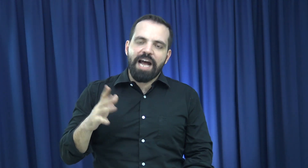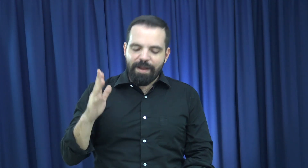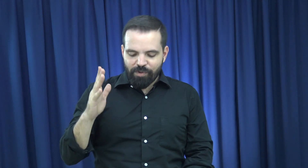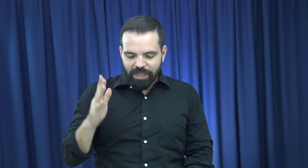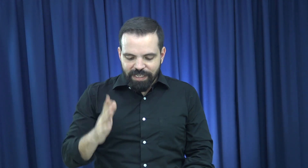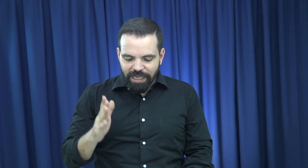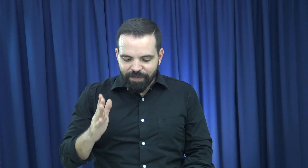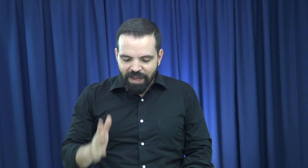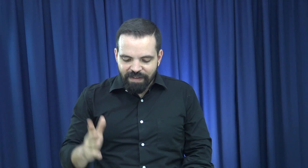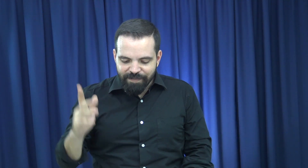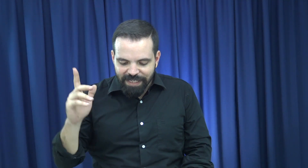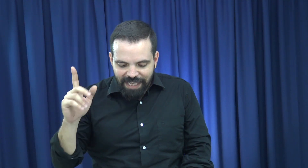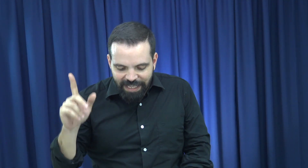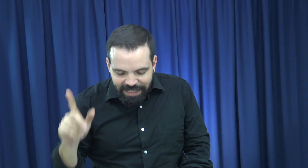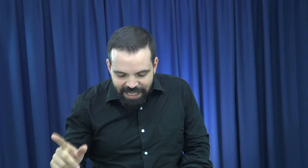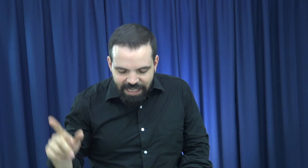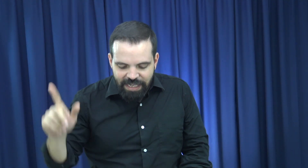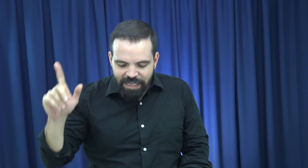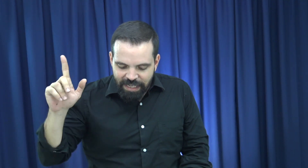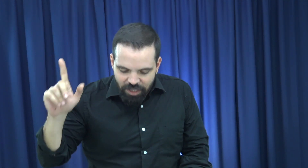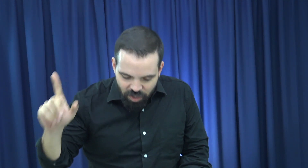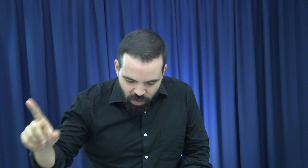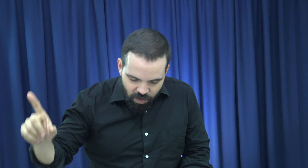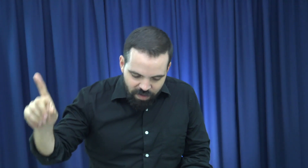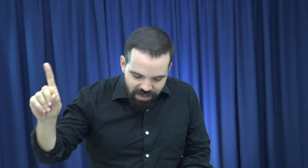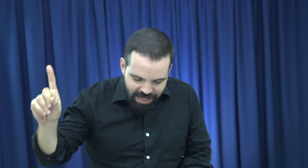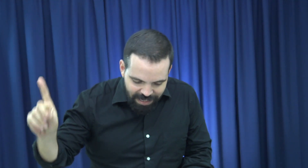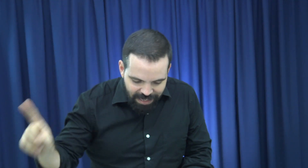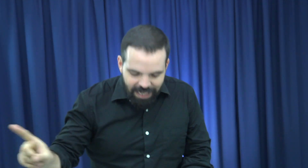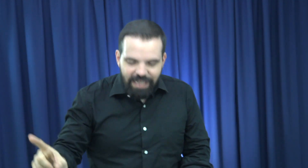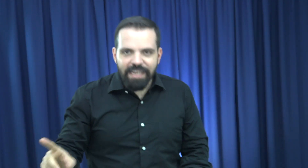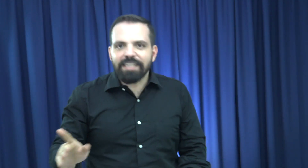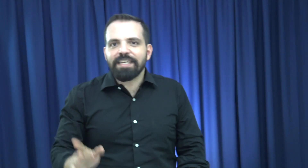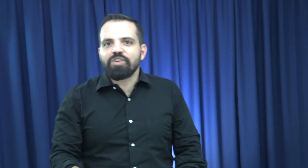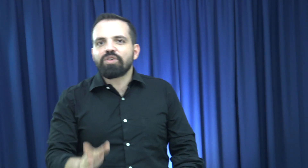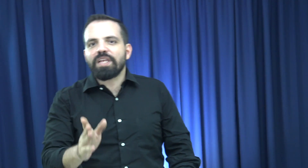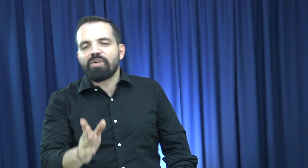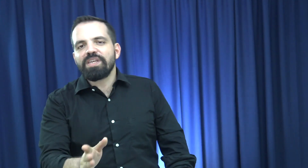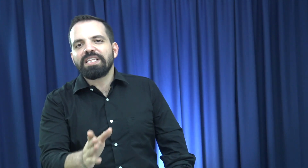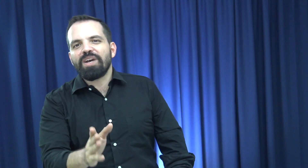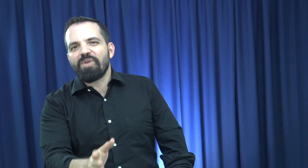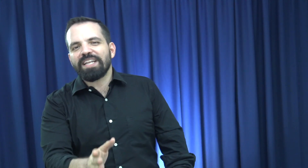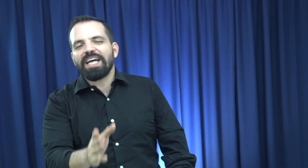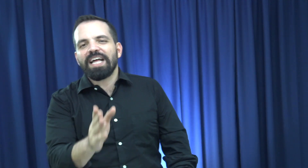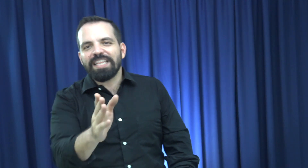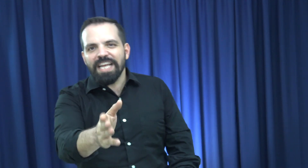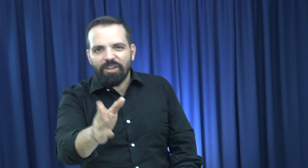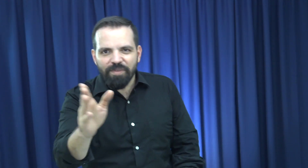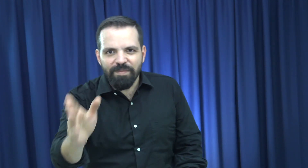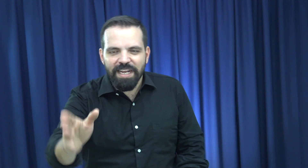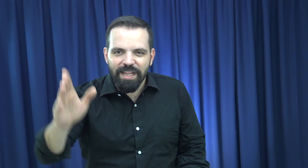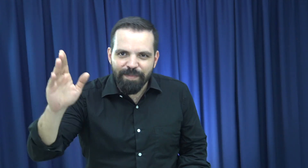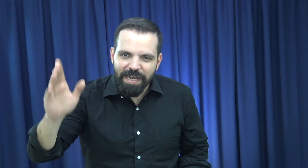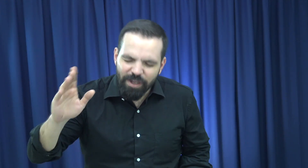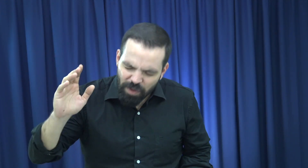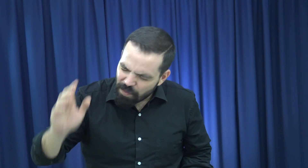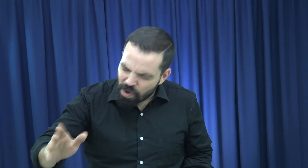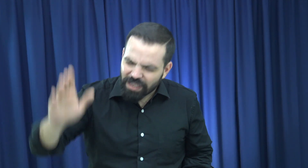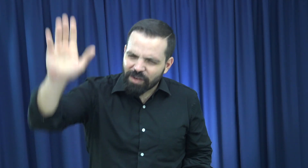Ah, porque dice la palabra más a ti no llegará. El Señor te cuida y te guarda a ti y a tu familia de peligro de muerte.